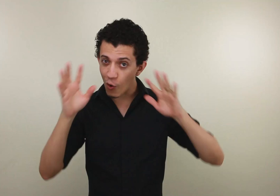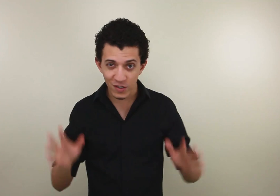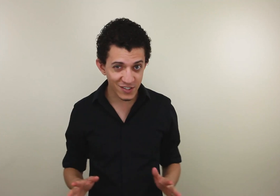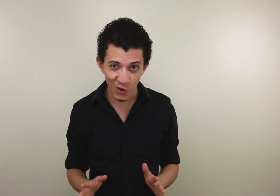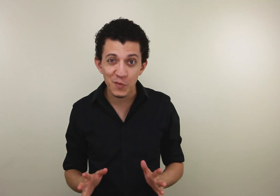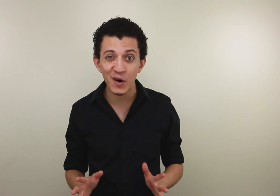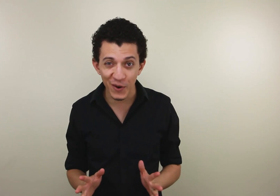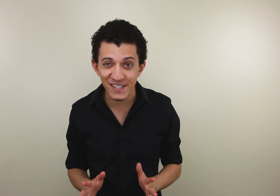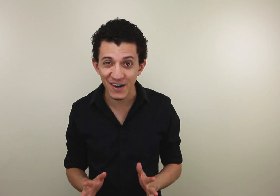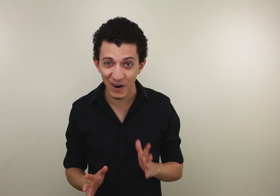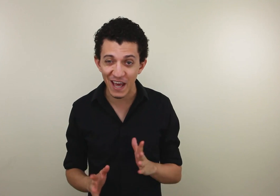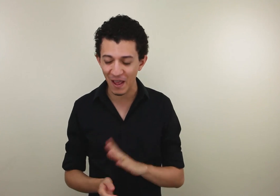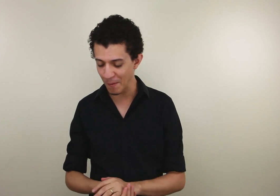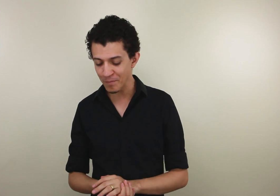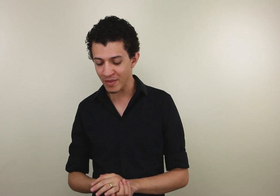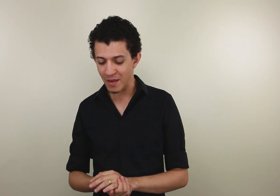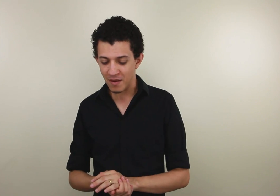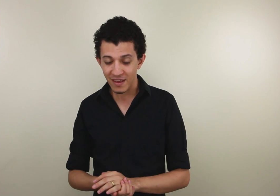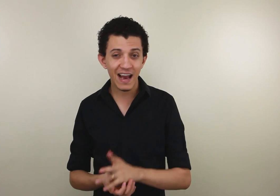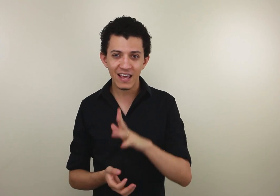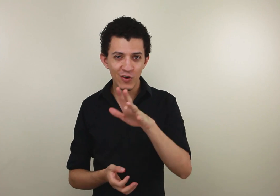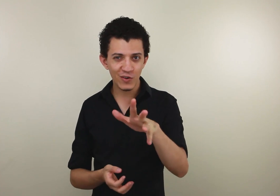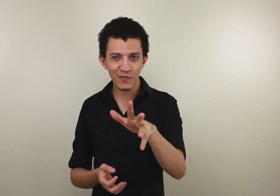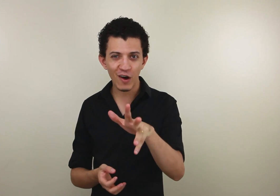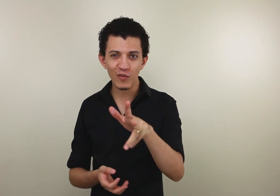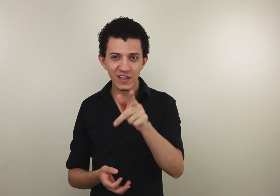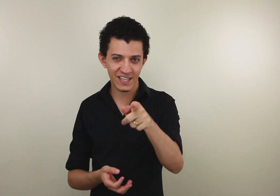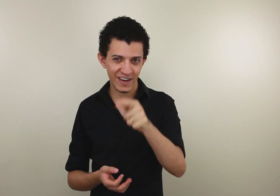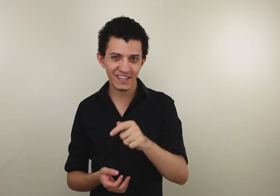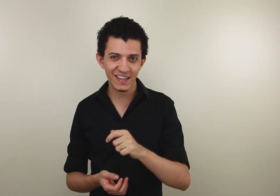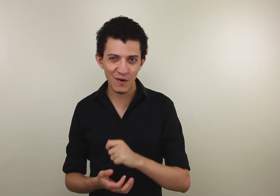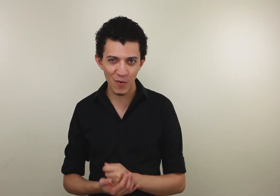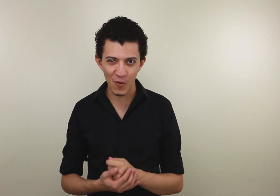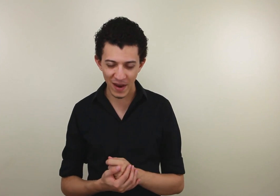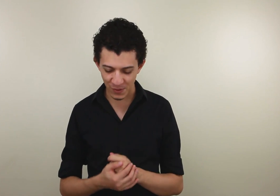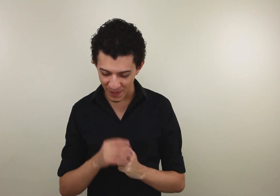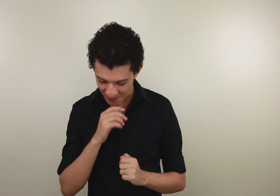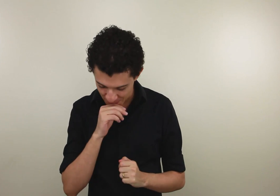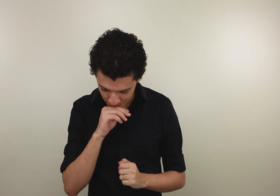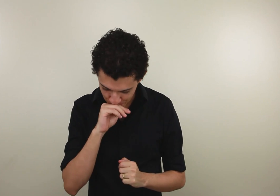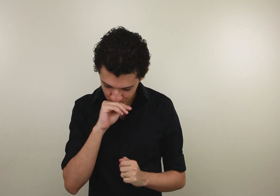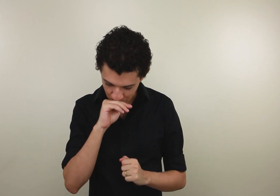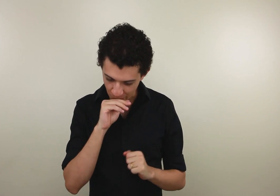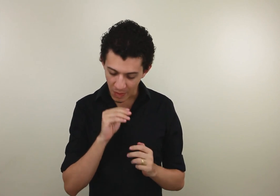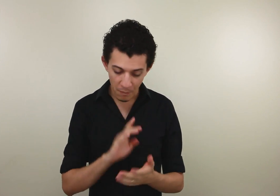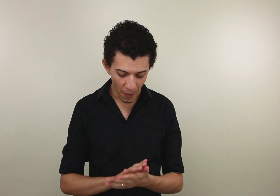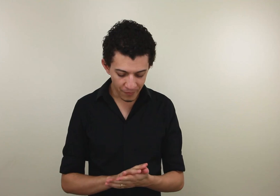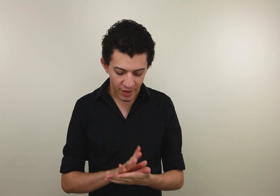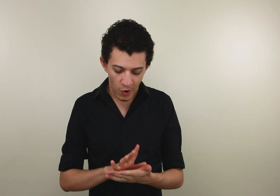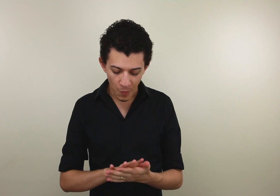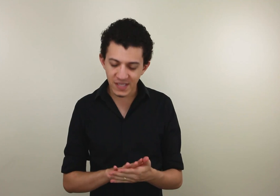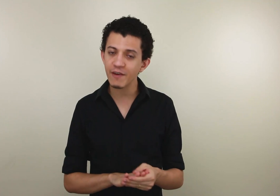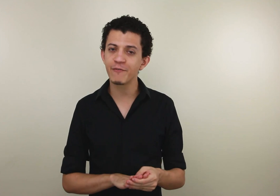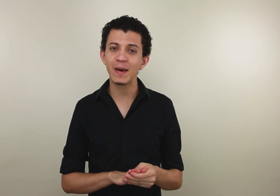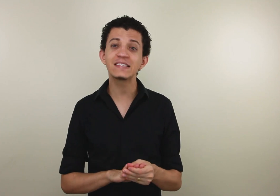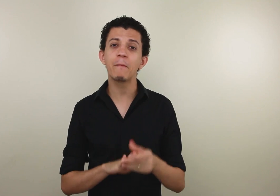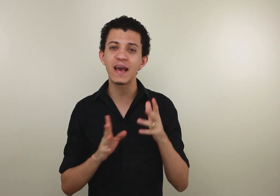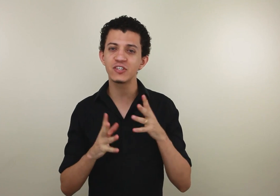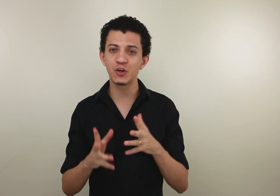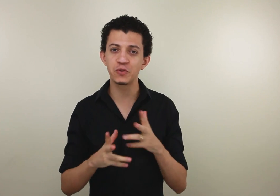gosta de alguma coisa, ok? E no final do vídeo você vai entender um pouco mais sobre isso. Bom, eu comecei a perceber esse tipo